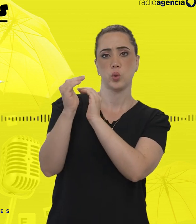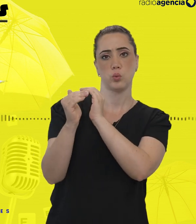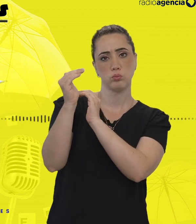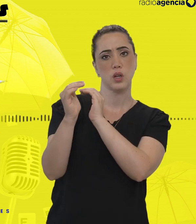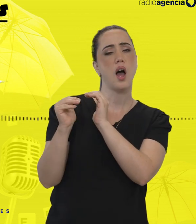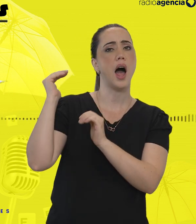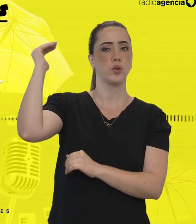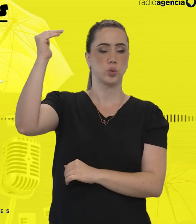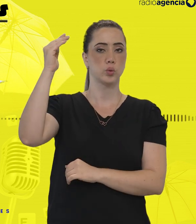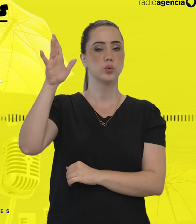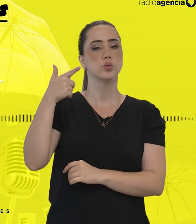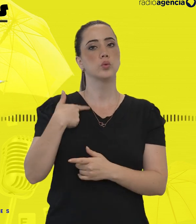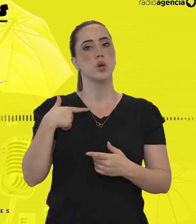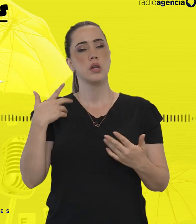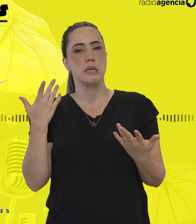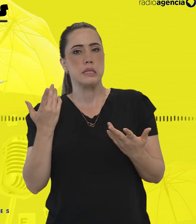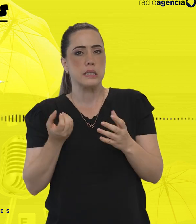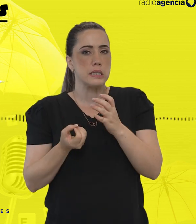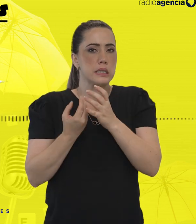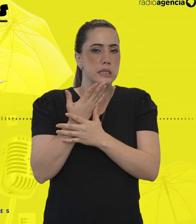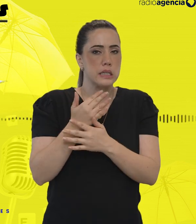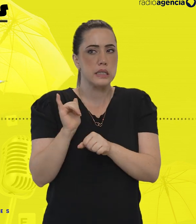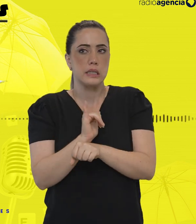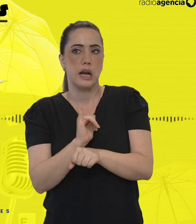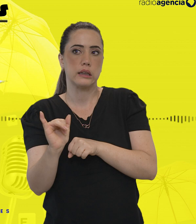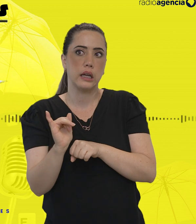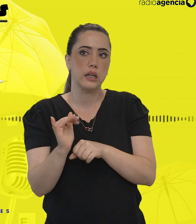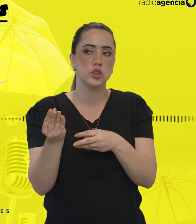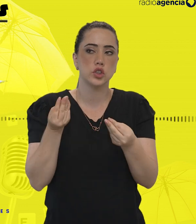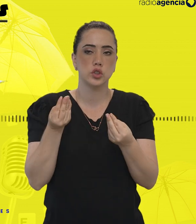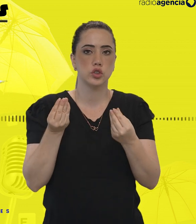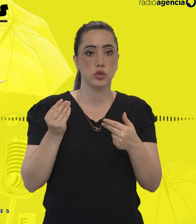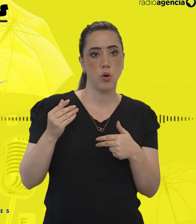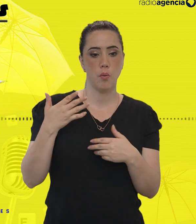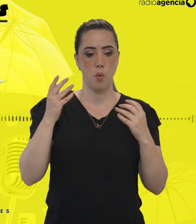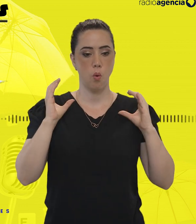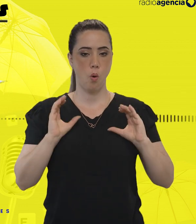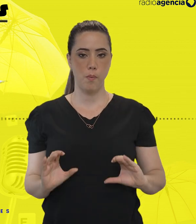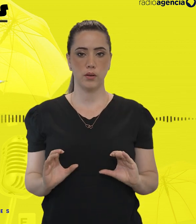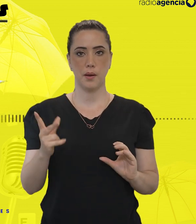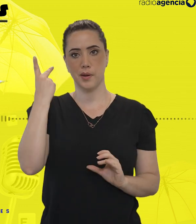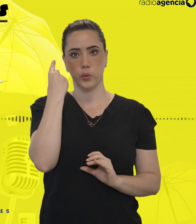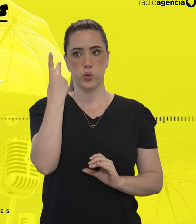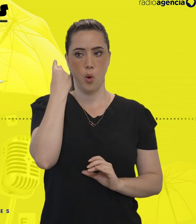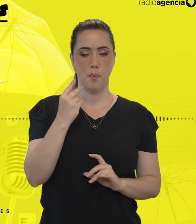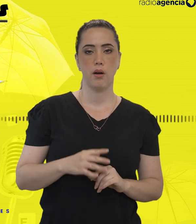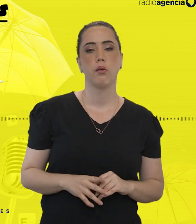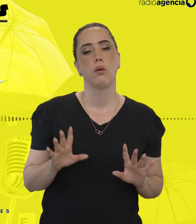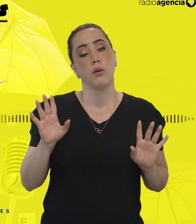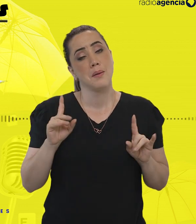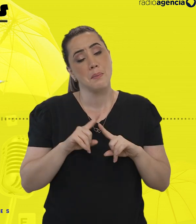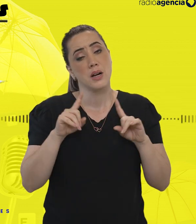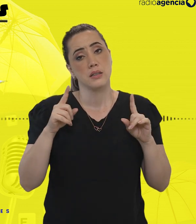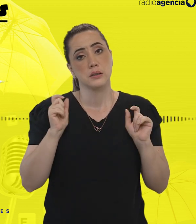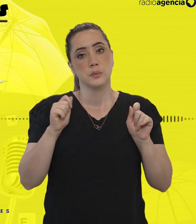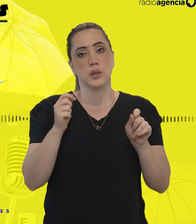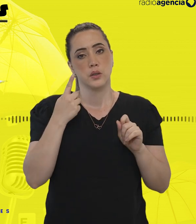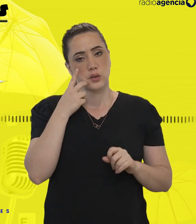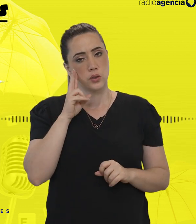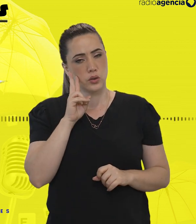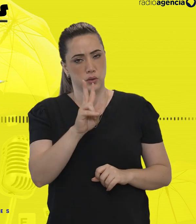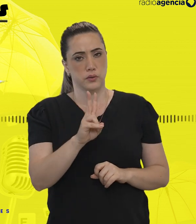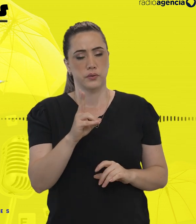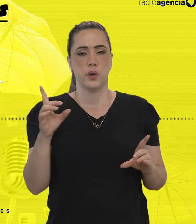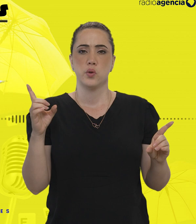minimizar o seu jeito disfuncional frente aos outros. Nessas horas, pode até parecer que o diagnóstico tardio não vai fazer